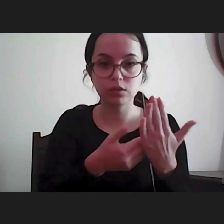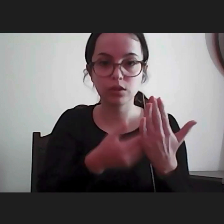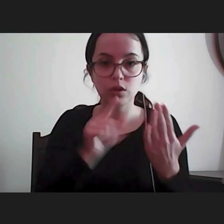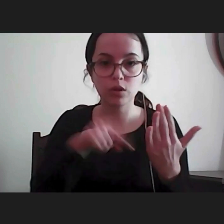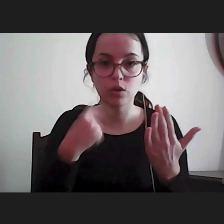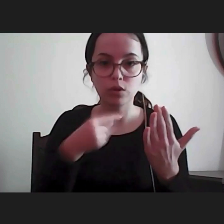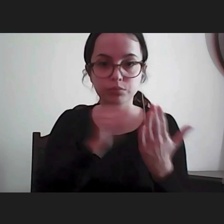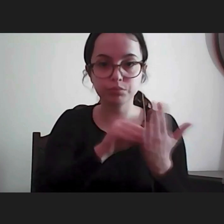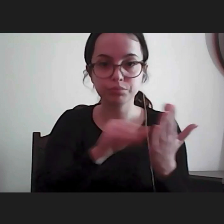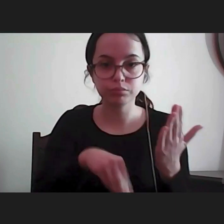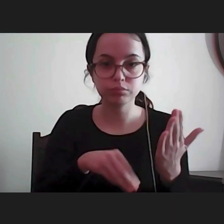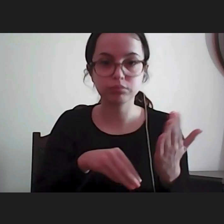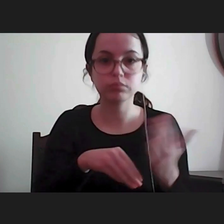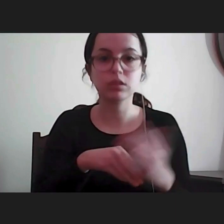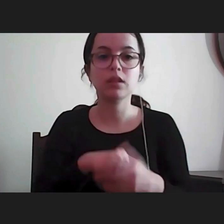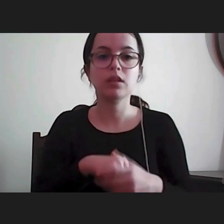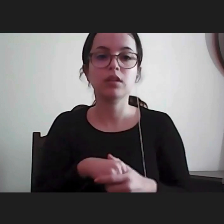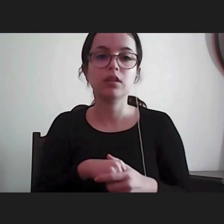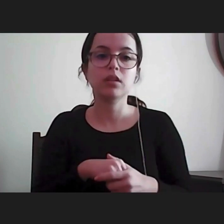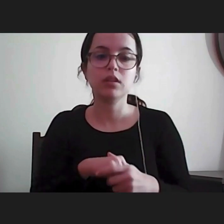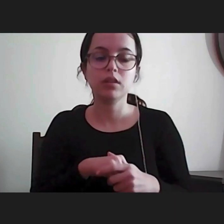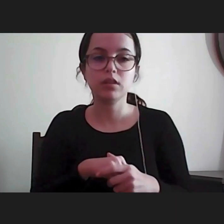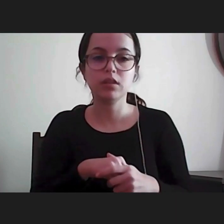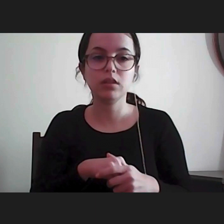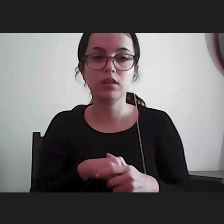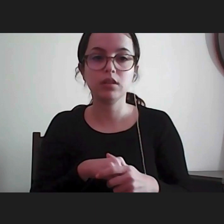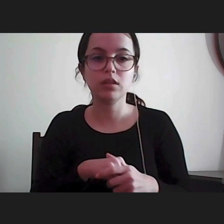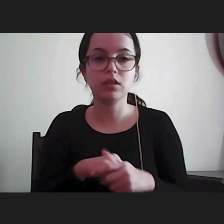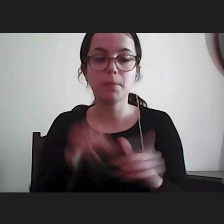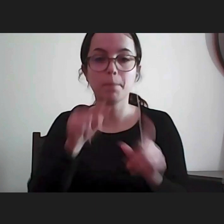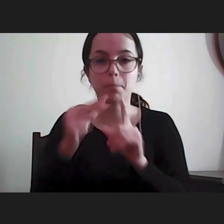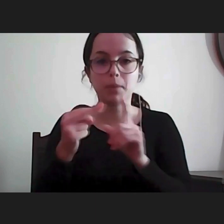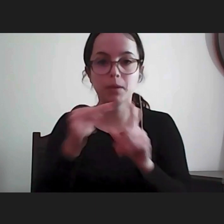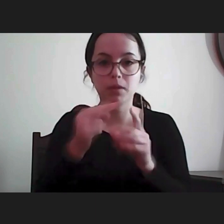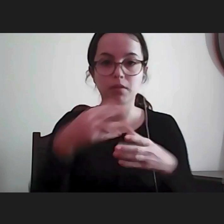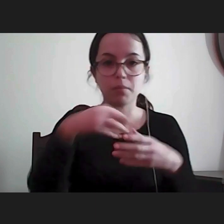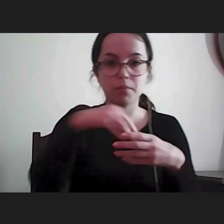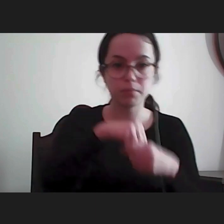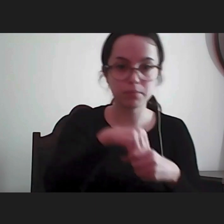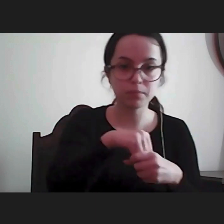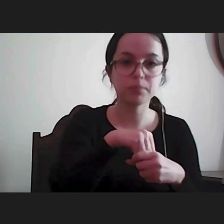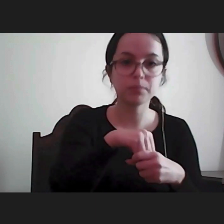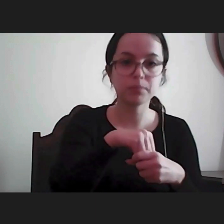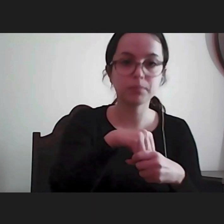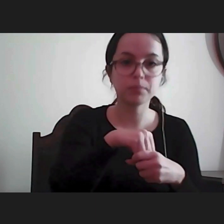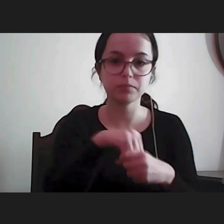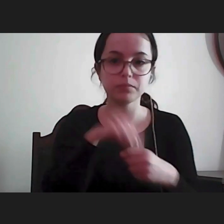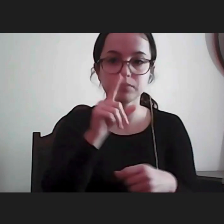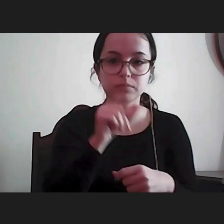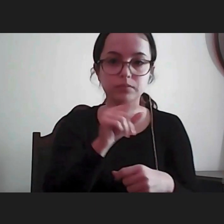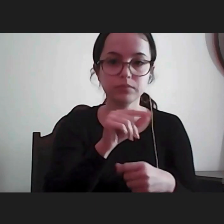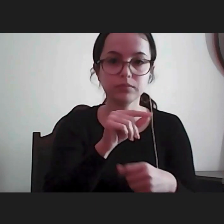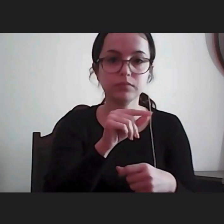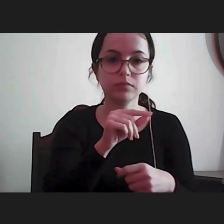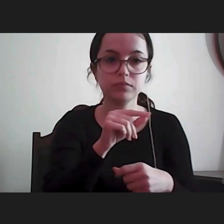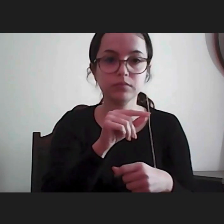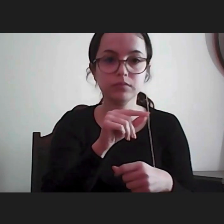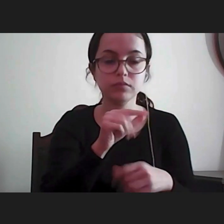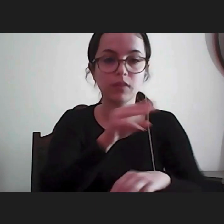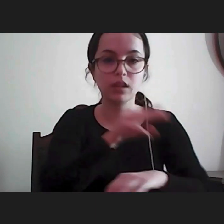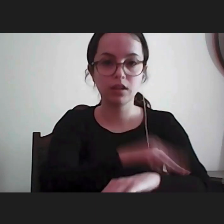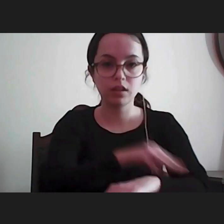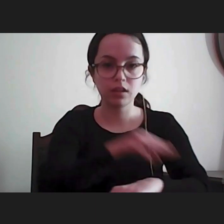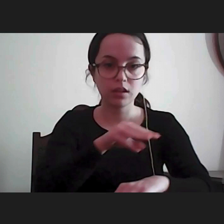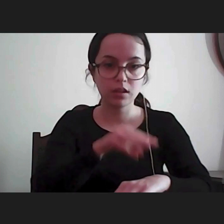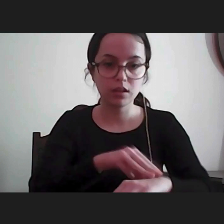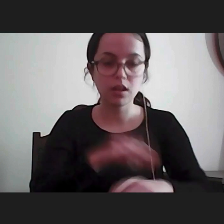a visão para o interior passa bastante com o diálogo com a administração um